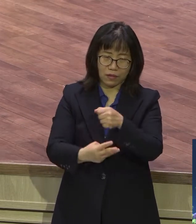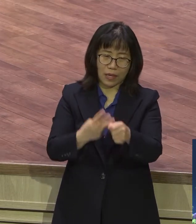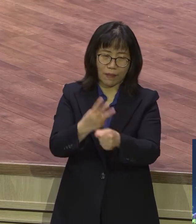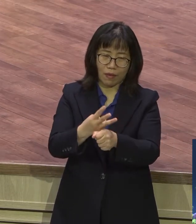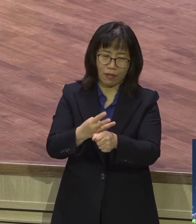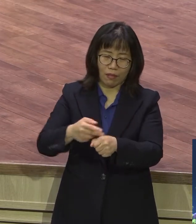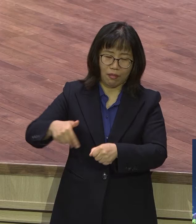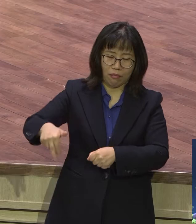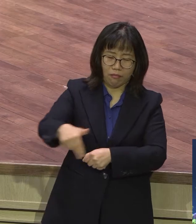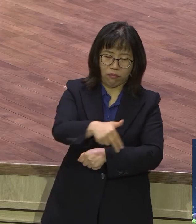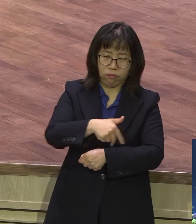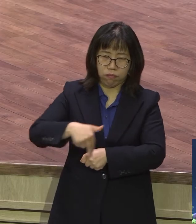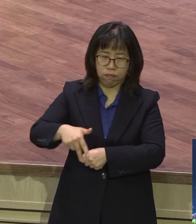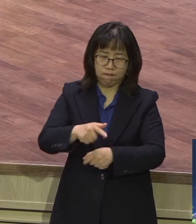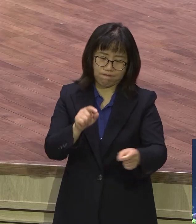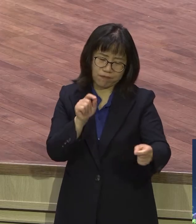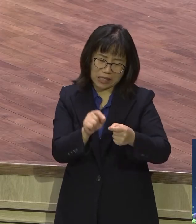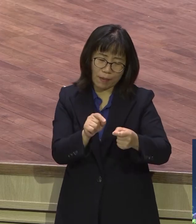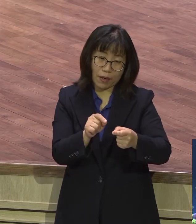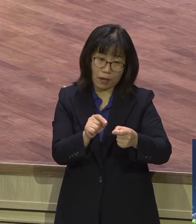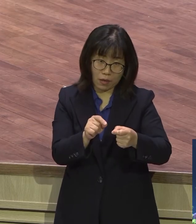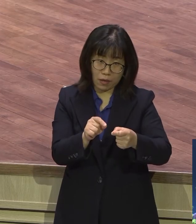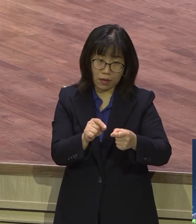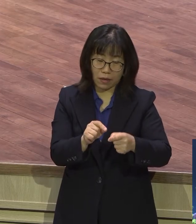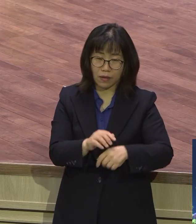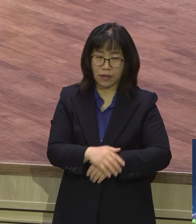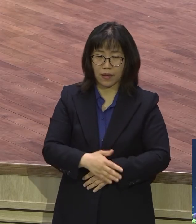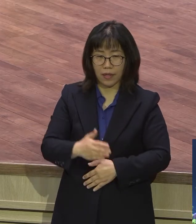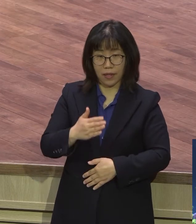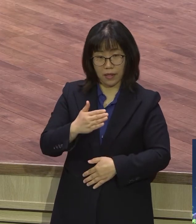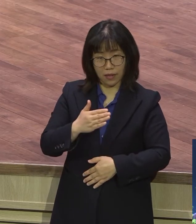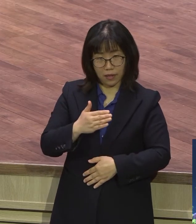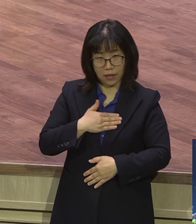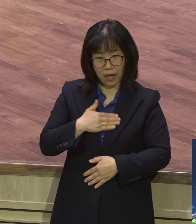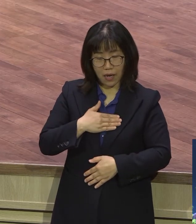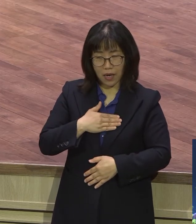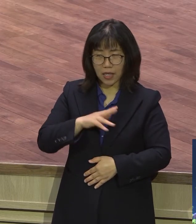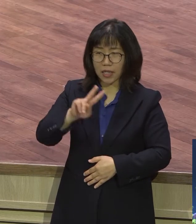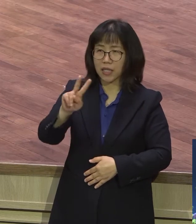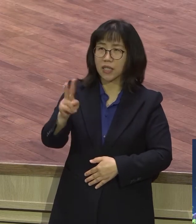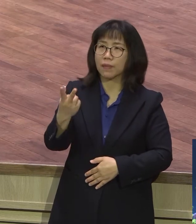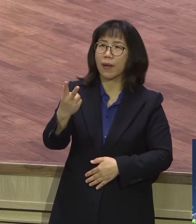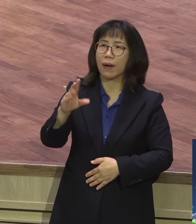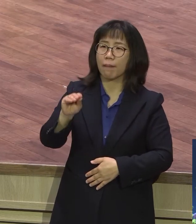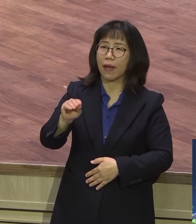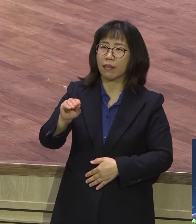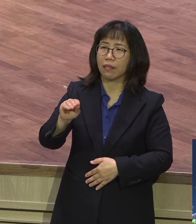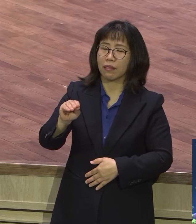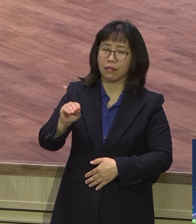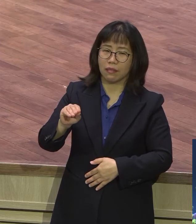그런 거리가 195km 저는 200만 마일을 넘어 300만 마일을 탔습니다